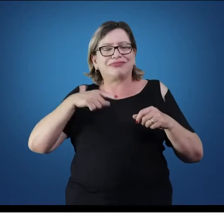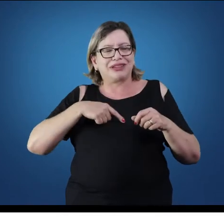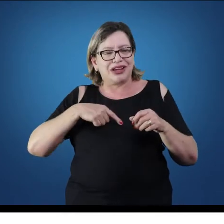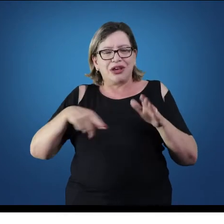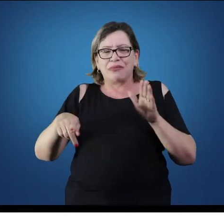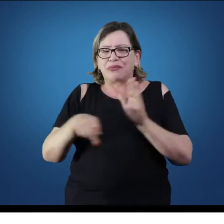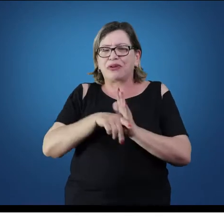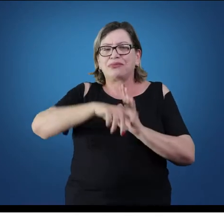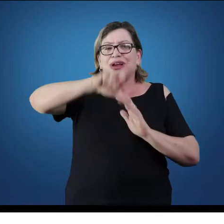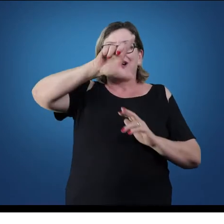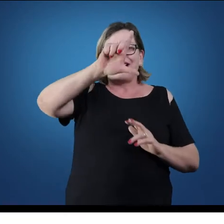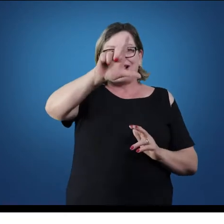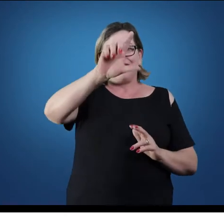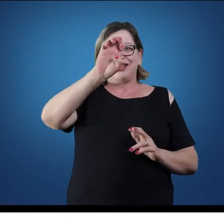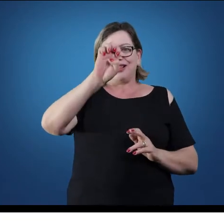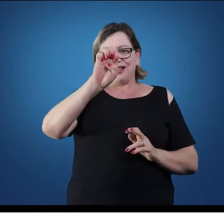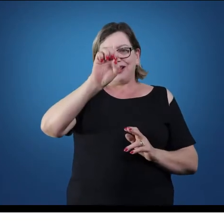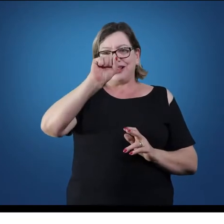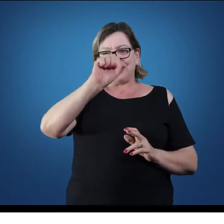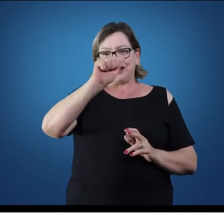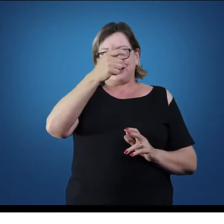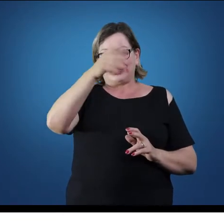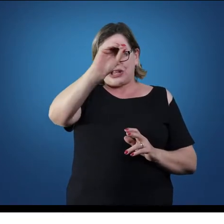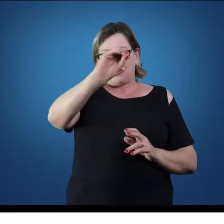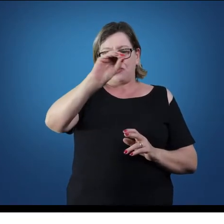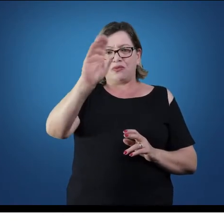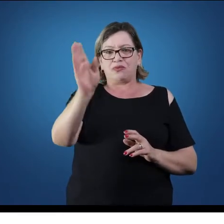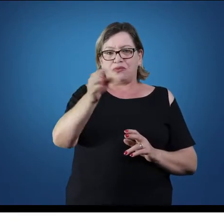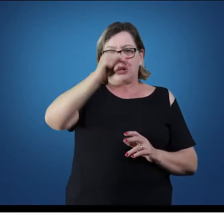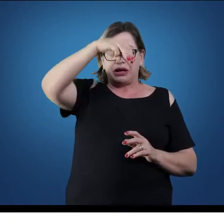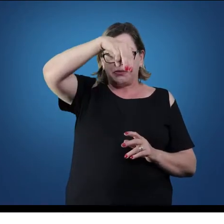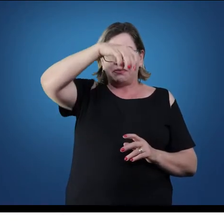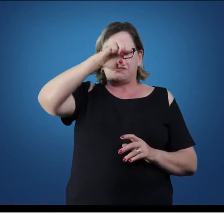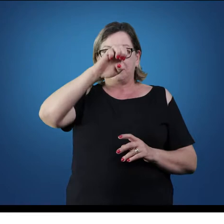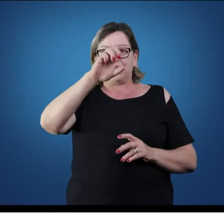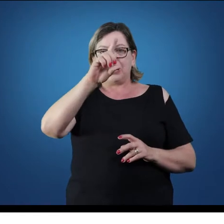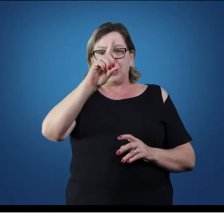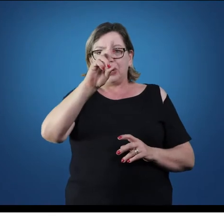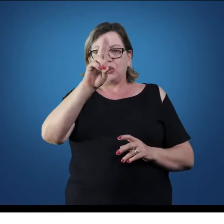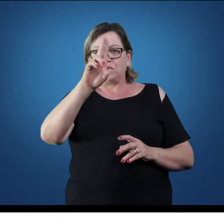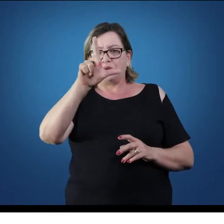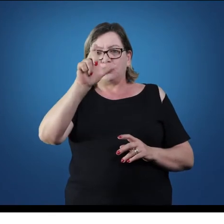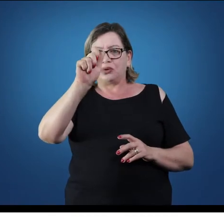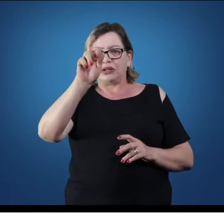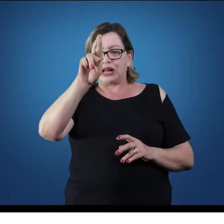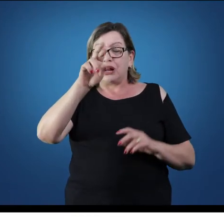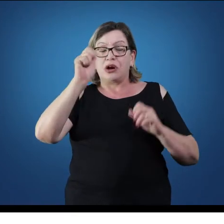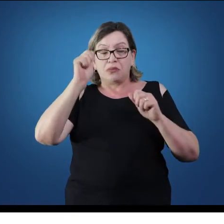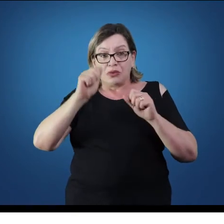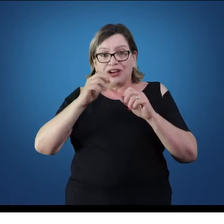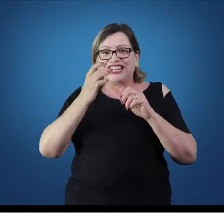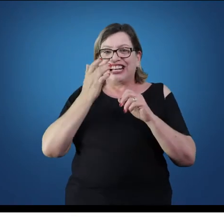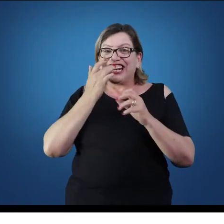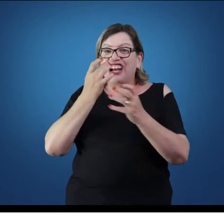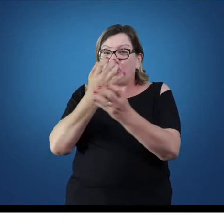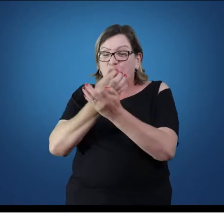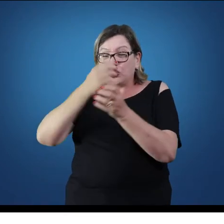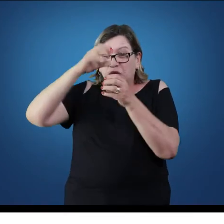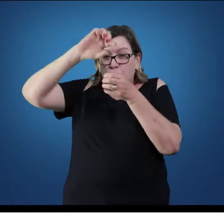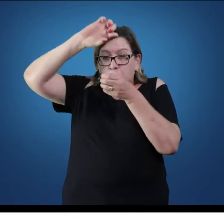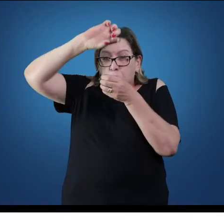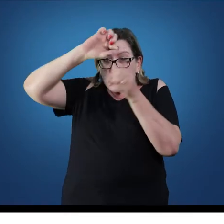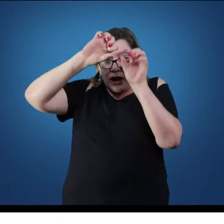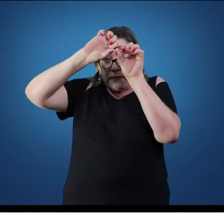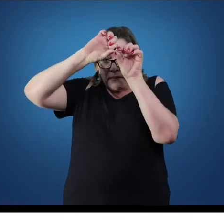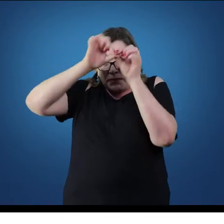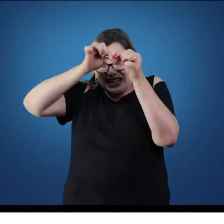Isso acontece muito na prática do professor de educação física. Uma lesão medular pode ser de uma fratura de uma vértebra. E isso ocasiona